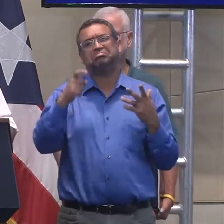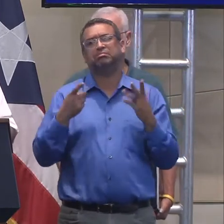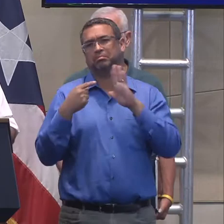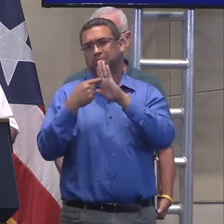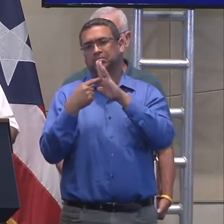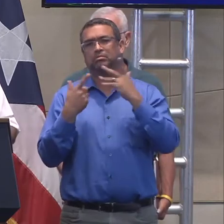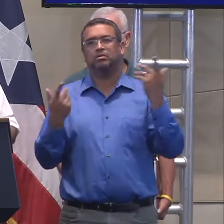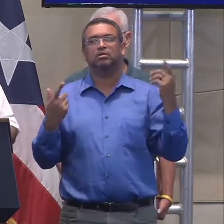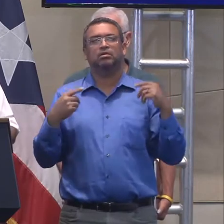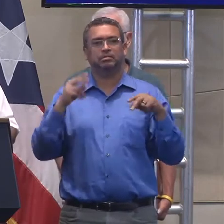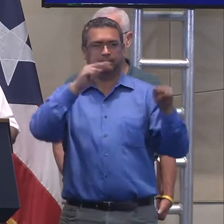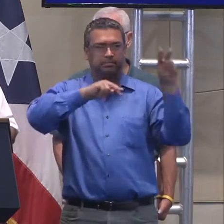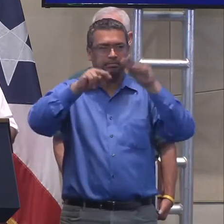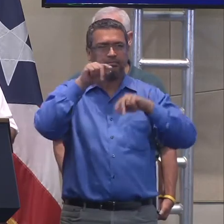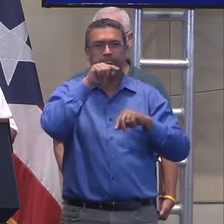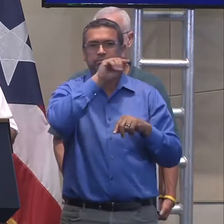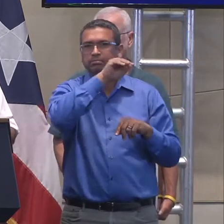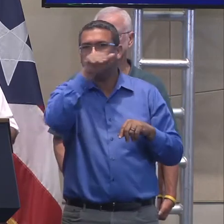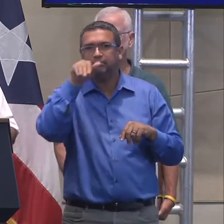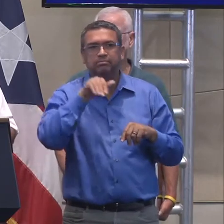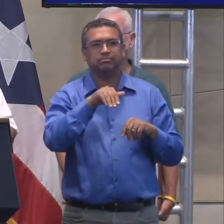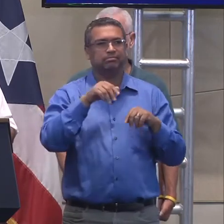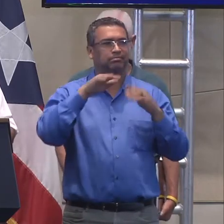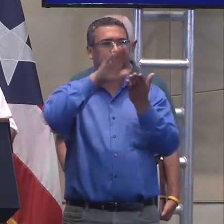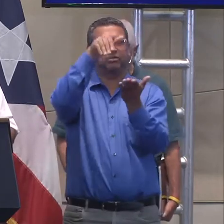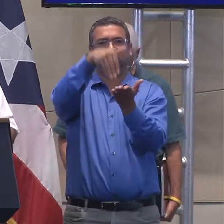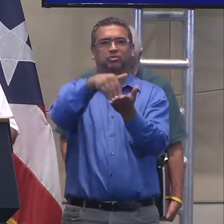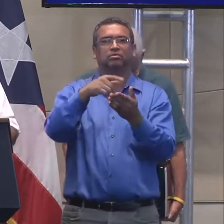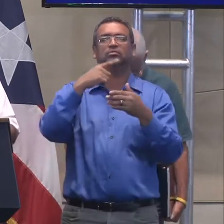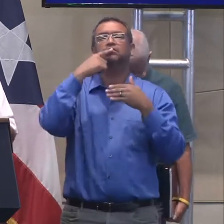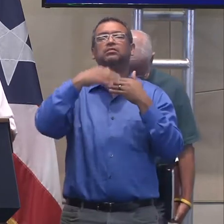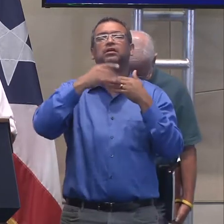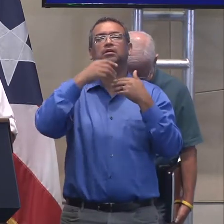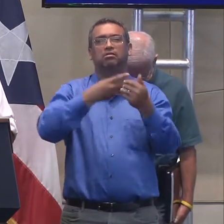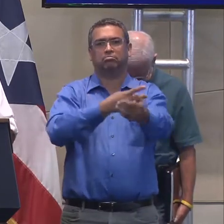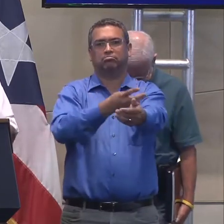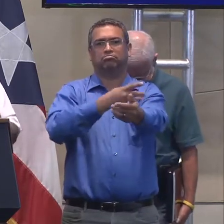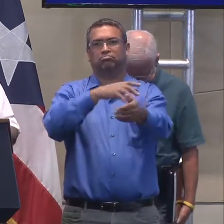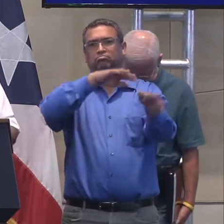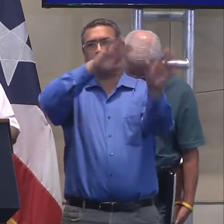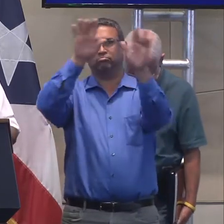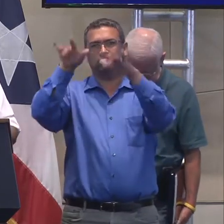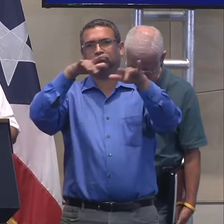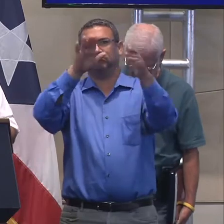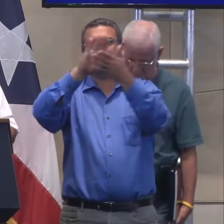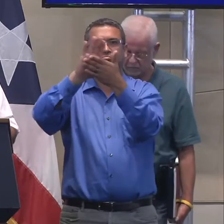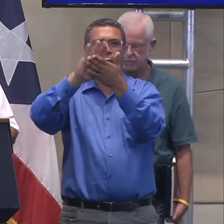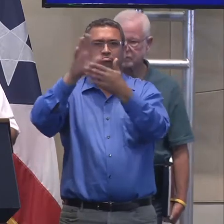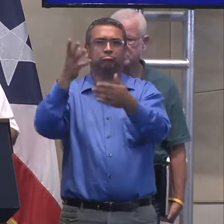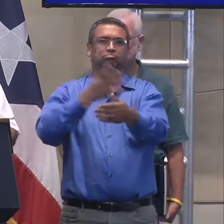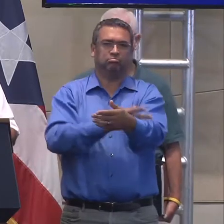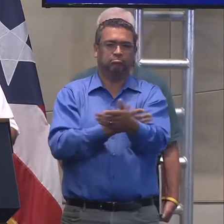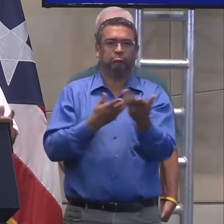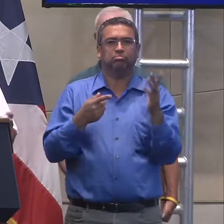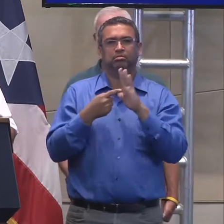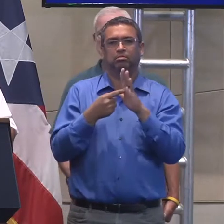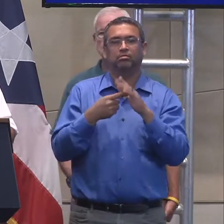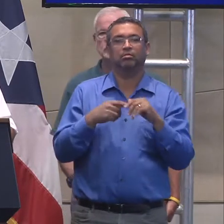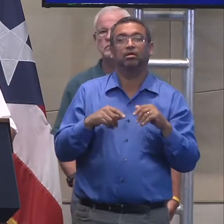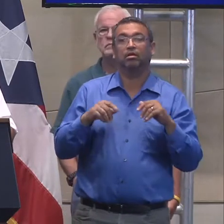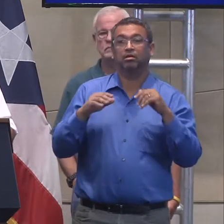verificando con los centros de diálisis todo lo que está ocurriendo, ¿verdad?, alertamos que tenemos 43 de los